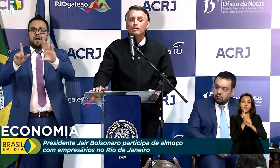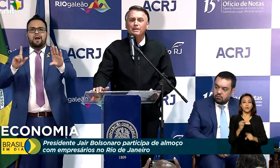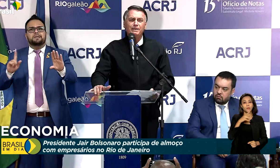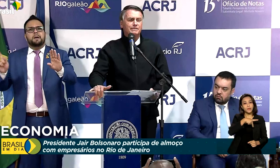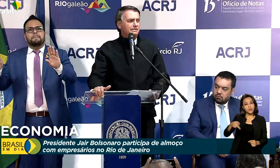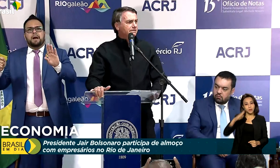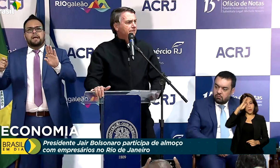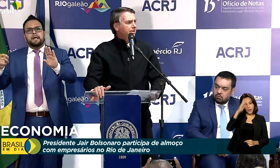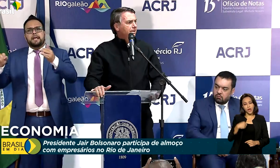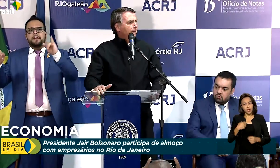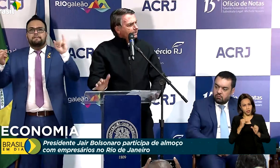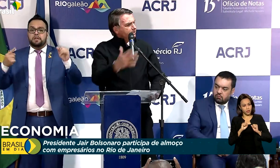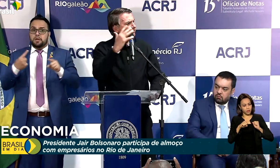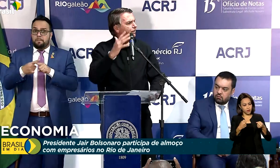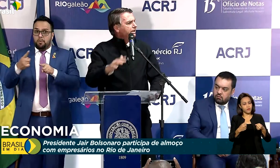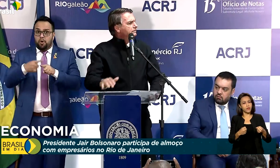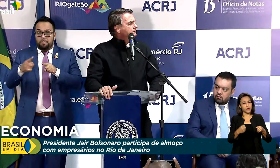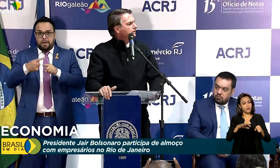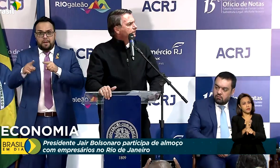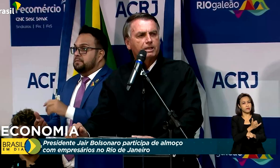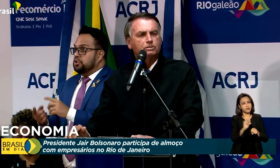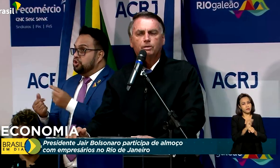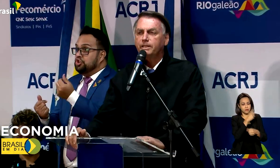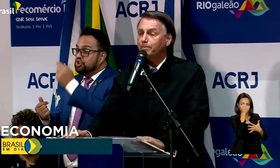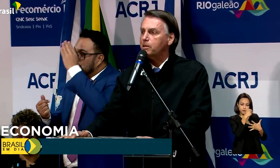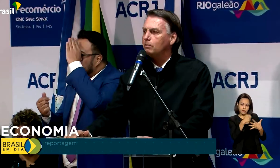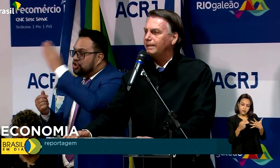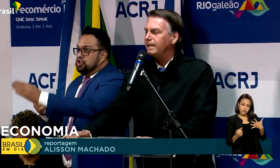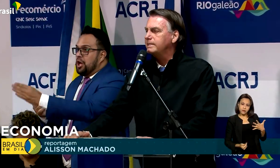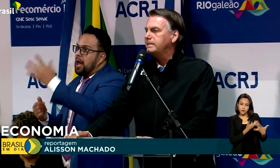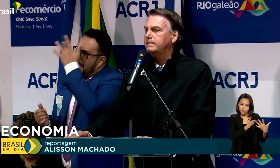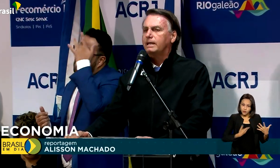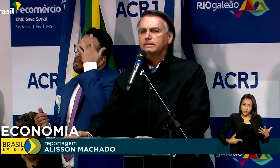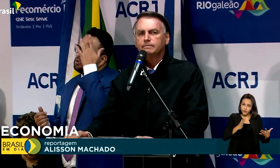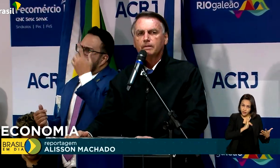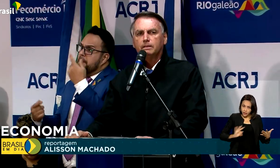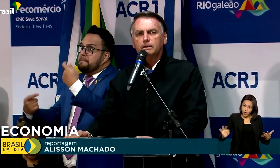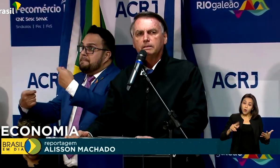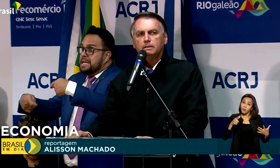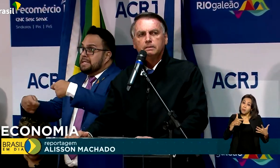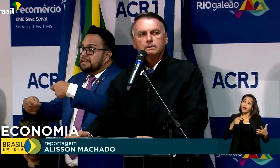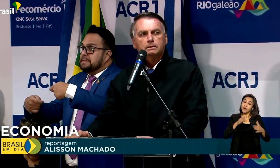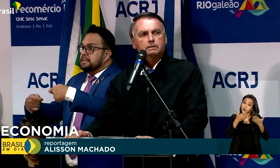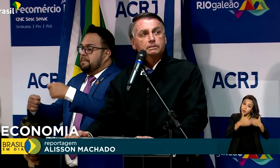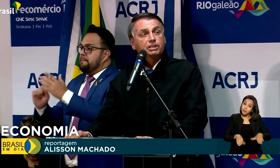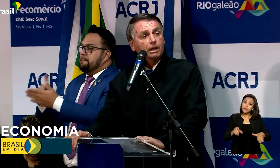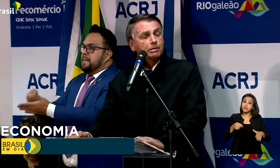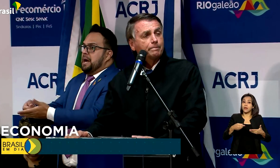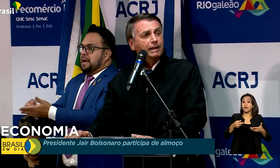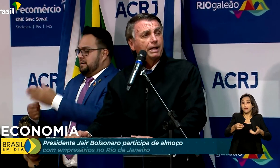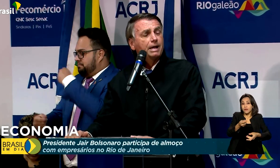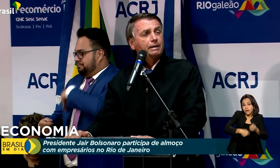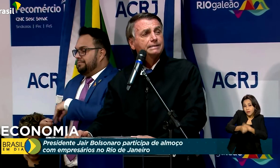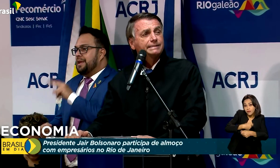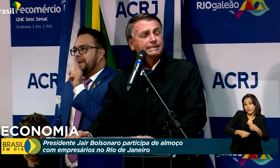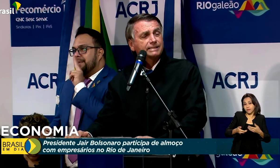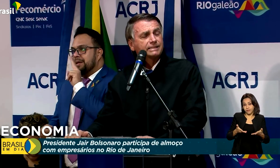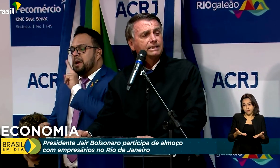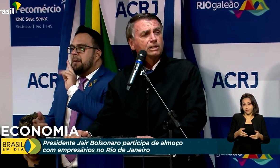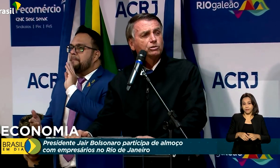defendeu as medidas tomadas pelo governo federal para combater os efeitos econômicos da pandemia. Chegamos a pagar